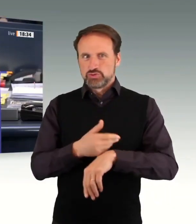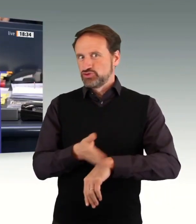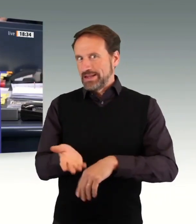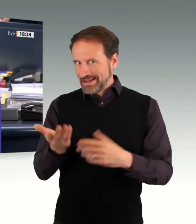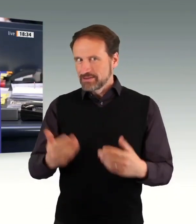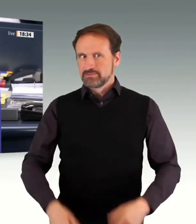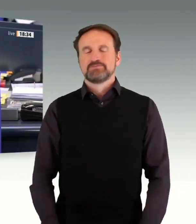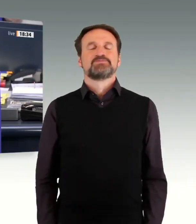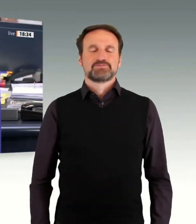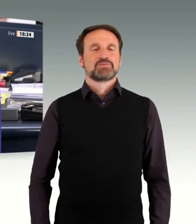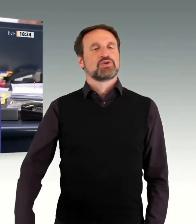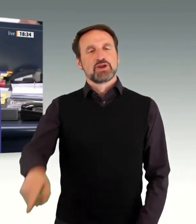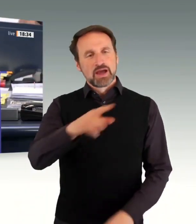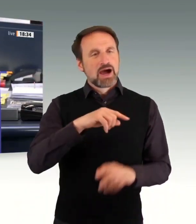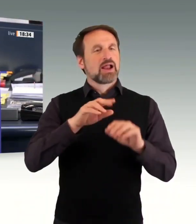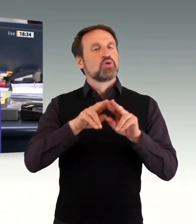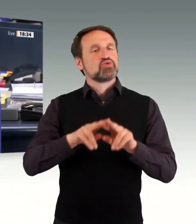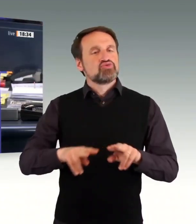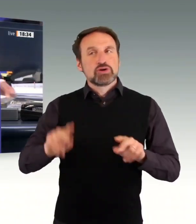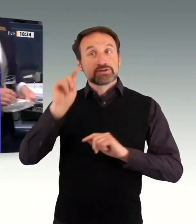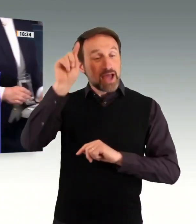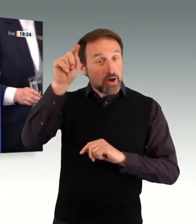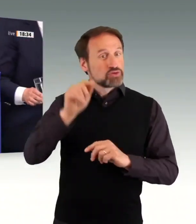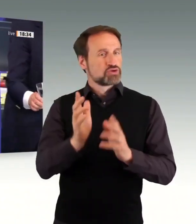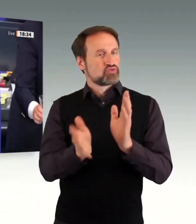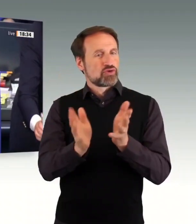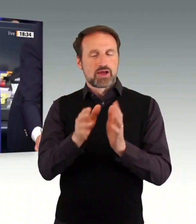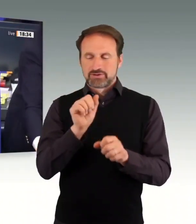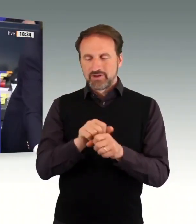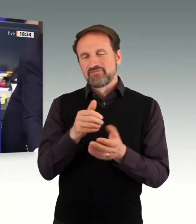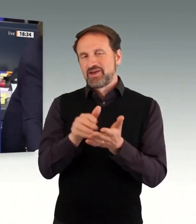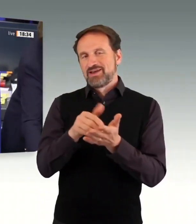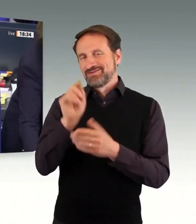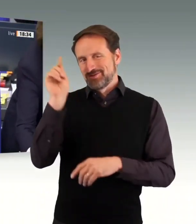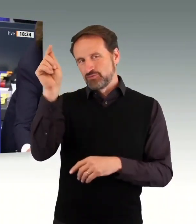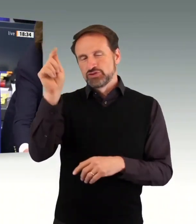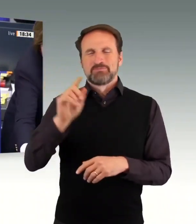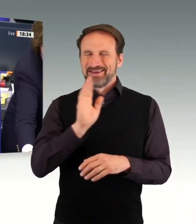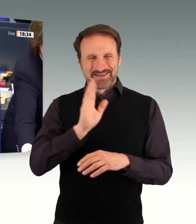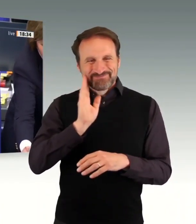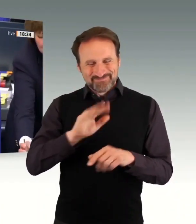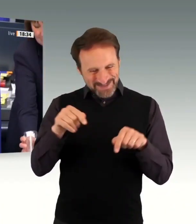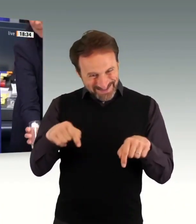Und alle können sich in Ruhe draußen gerne weiter unterhalten, die nicht hier folgen möchten.